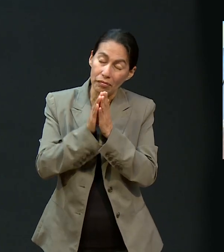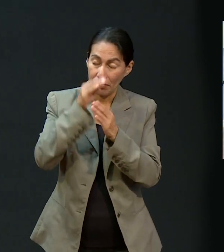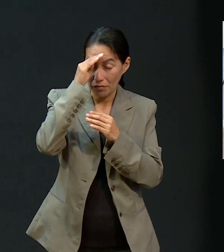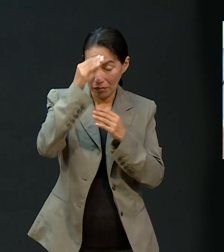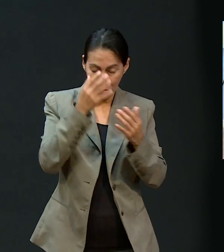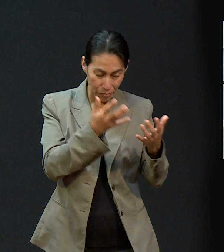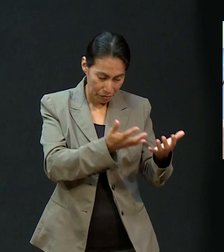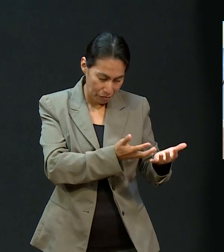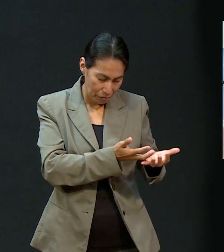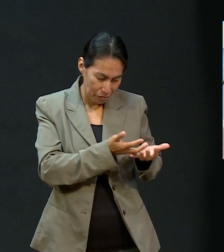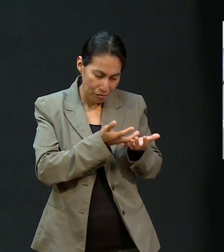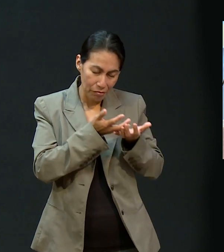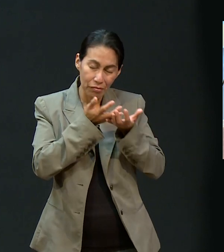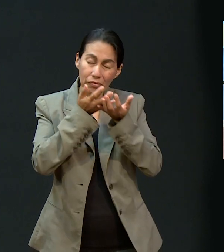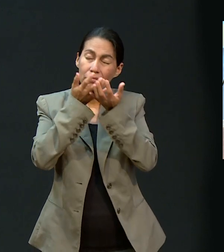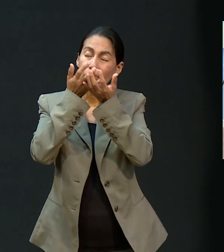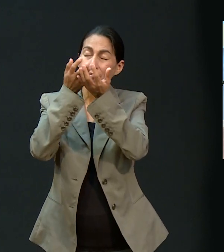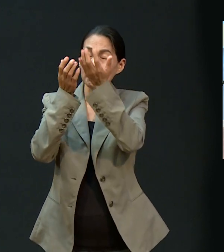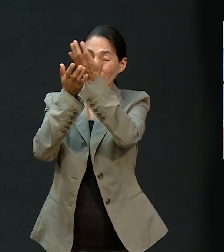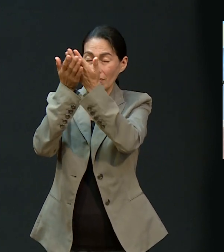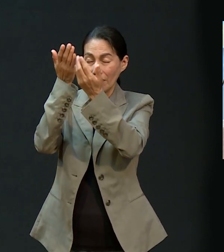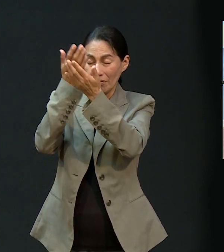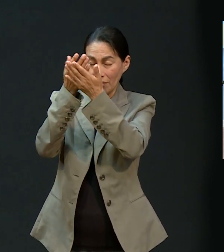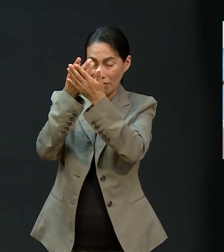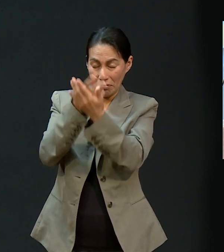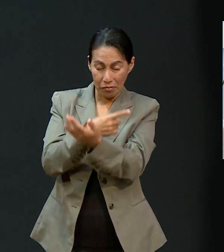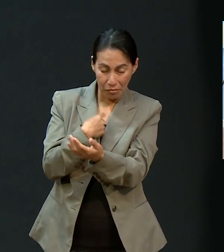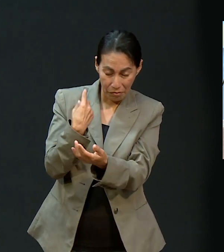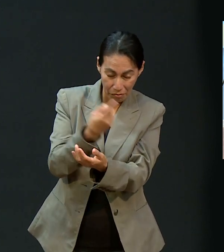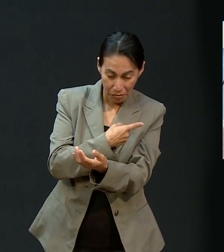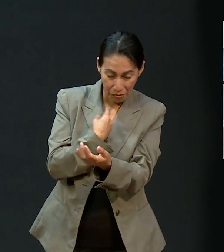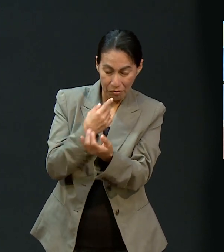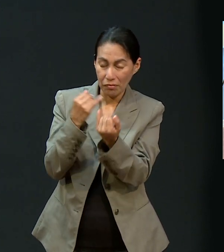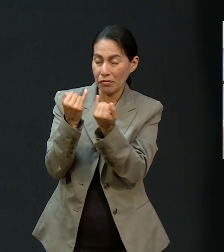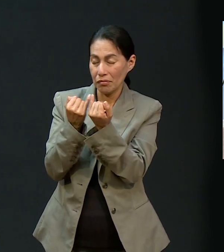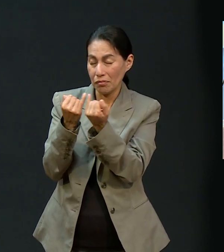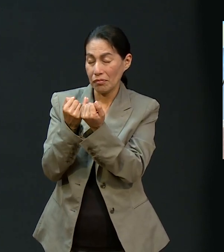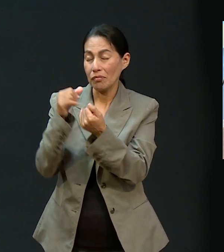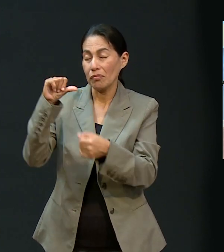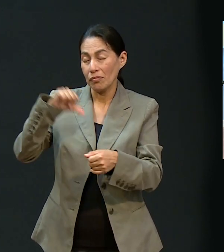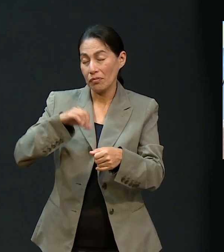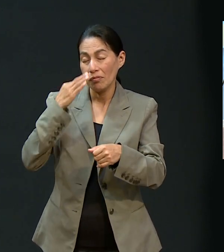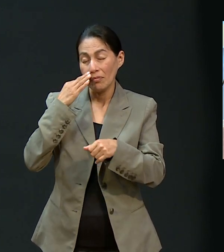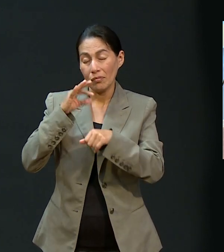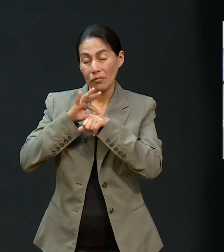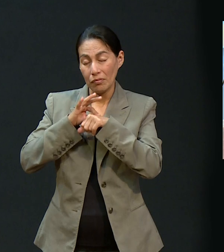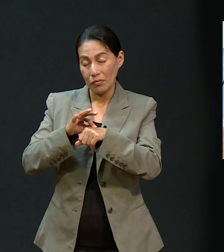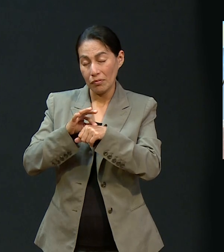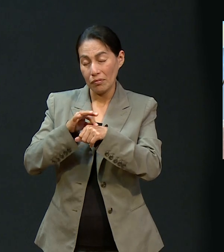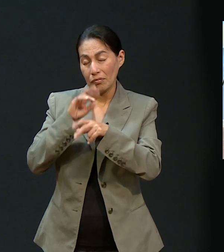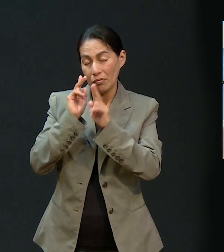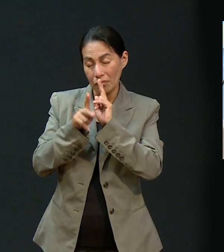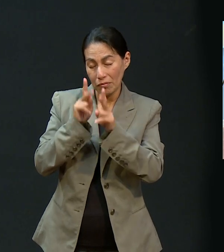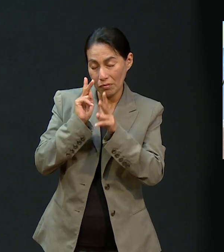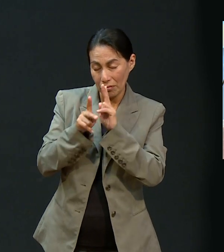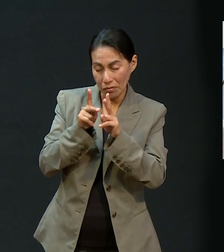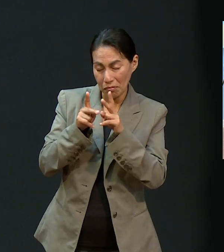Amén. Te los depositamos a ellos, también a nosotros. Así como nosotros hoy tuvimos un testimonio que